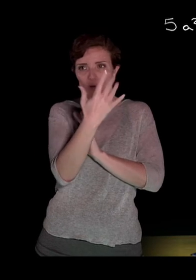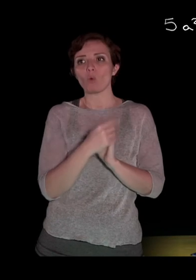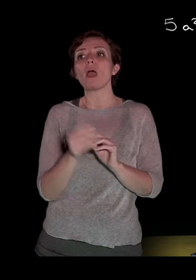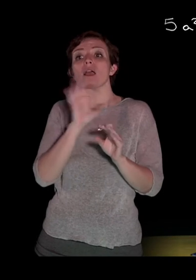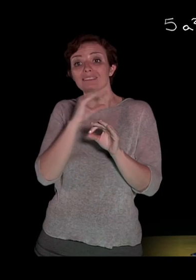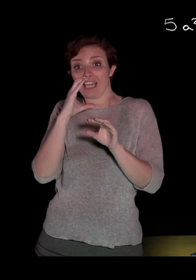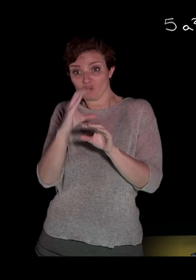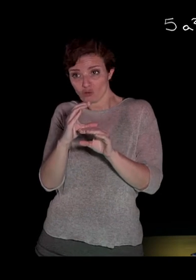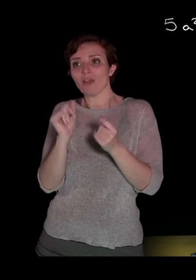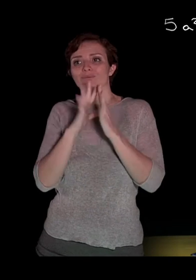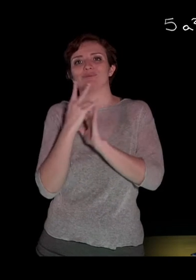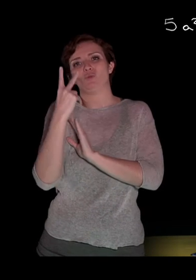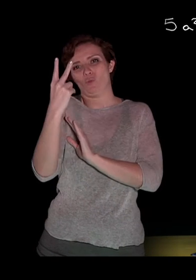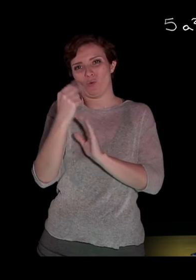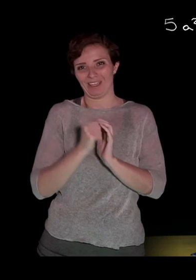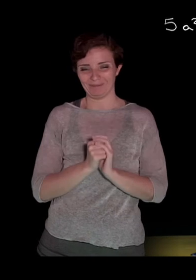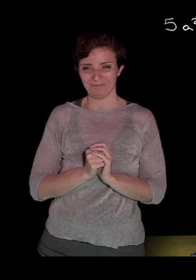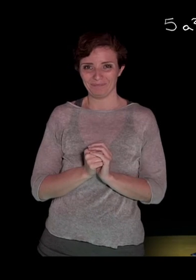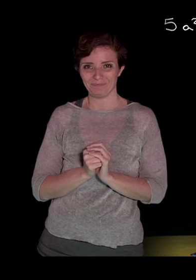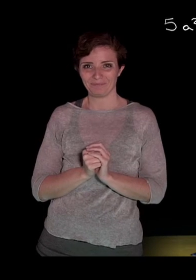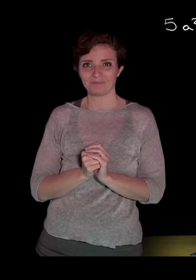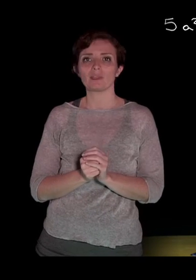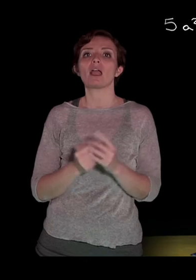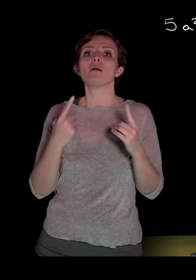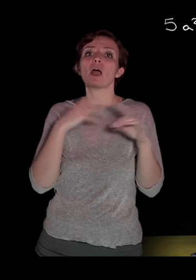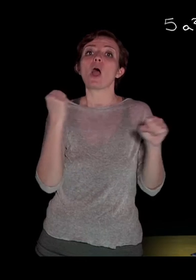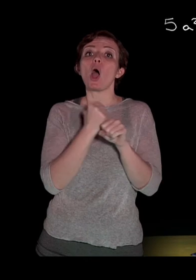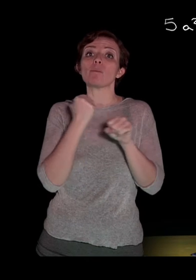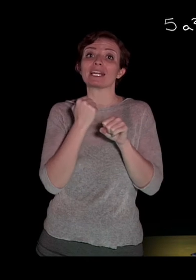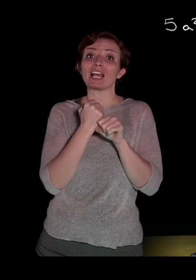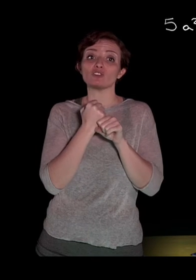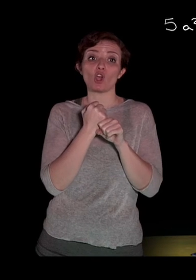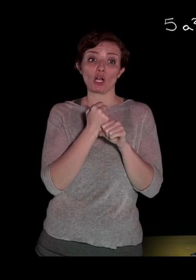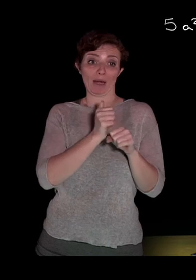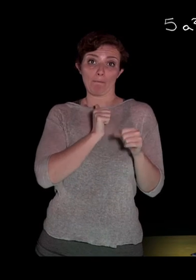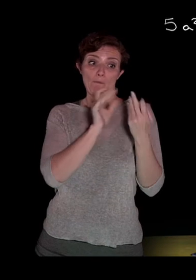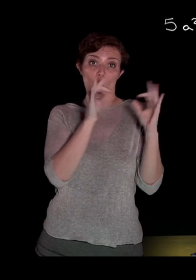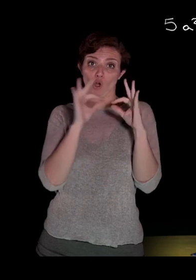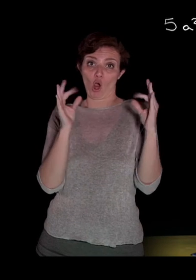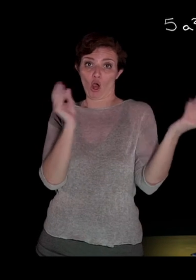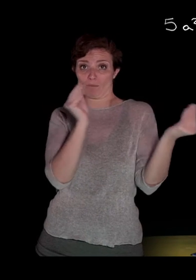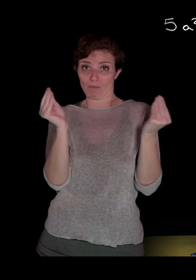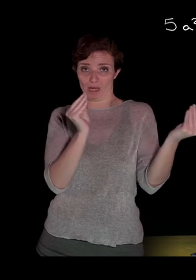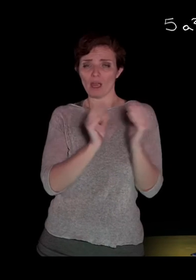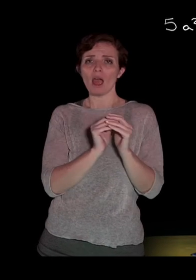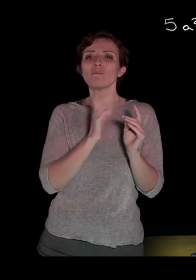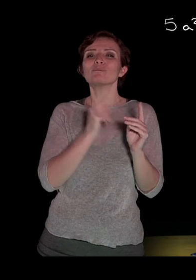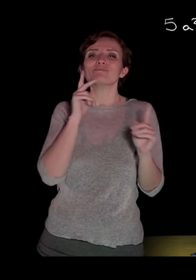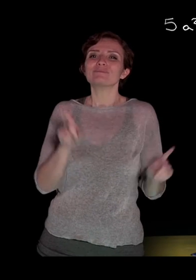lettera c. Per parlare delle operazioni tra i monomi dobbiamo innanzitutto andare a definire, un po' come abbiamo fatto anche per i radicali, quello che vuol